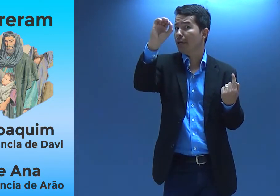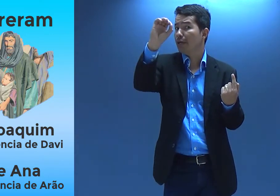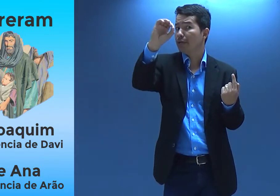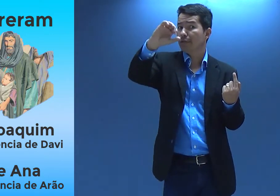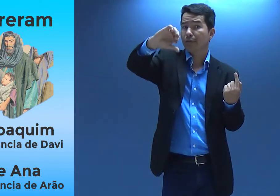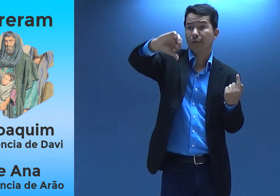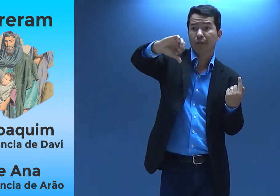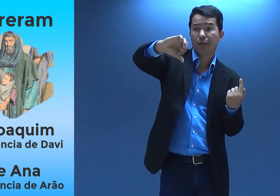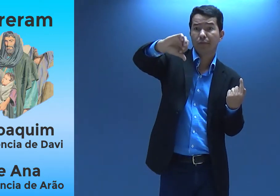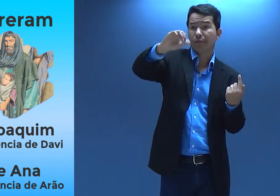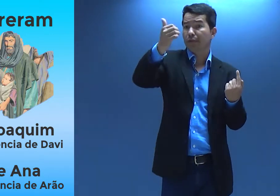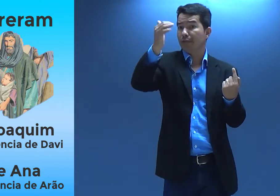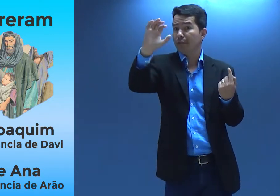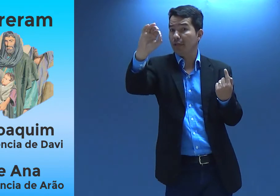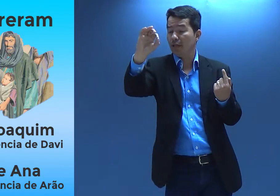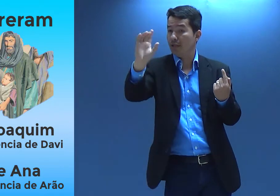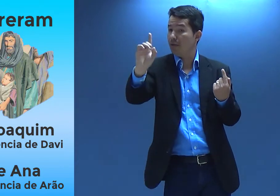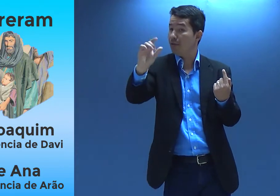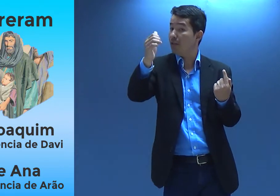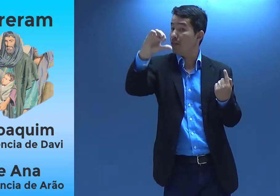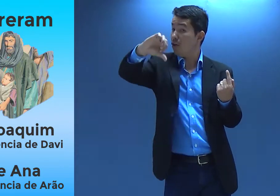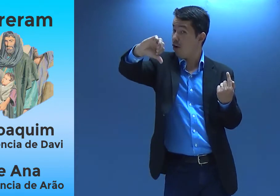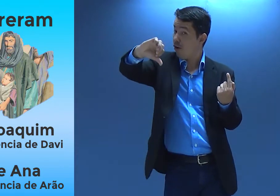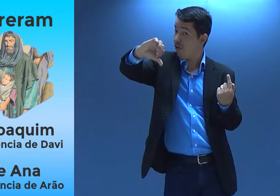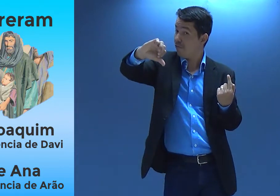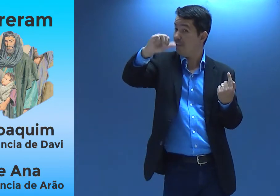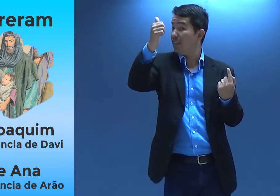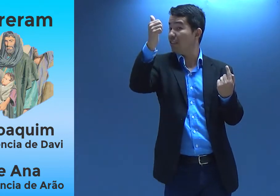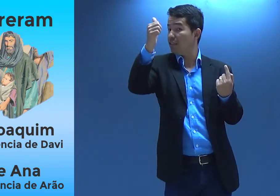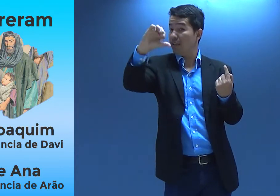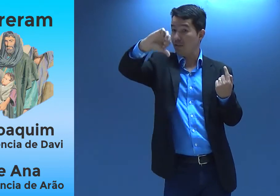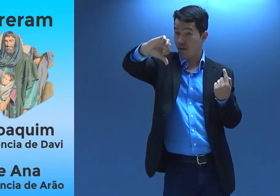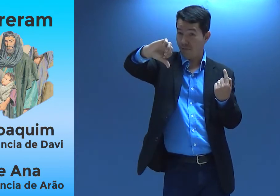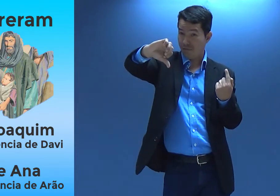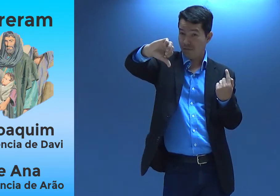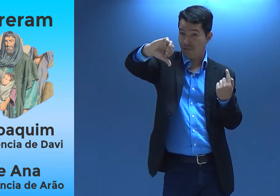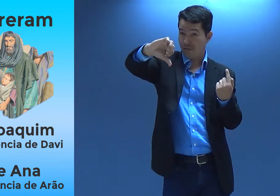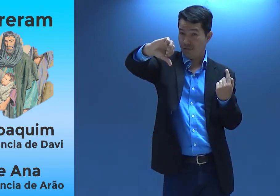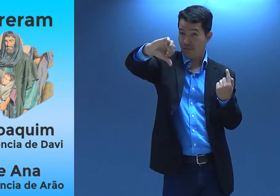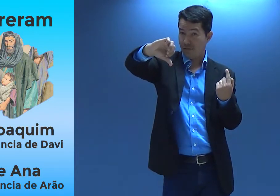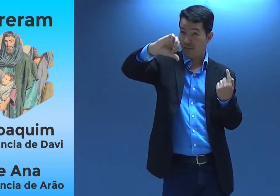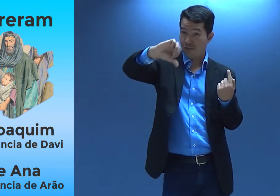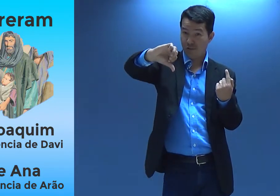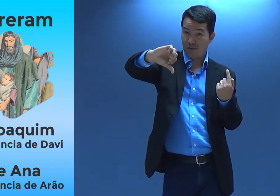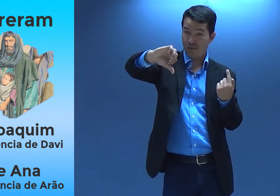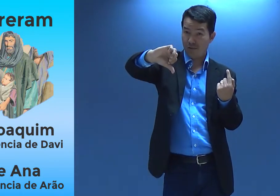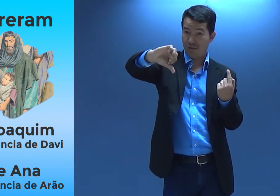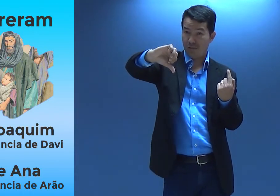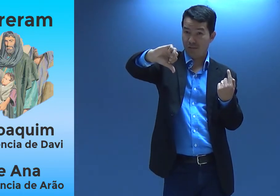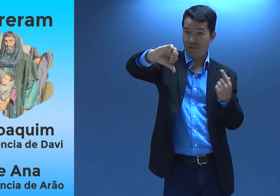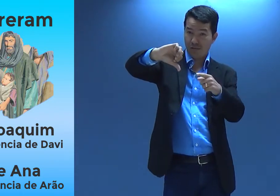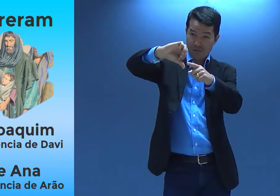mais ou menos uns 60... 19 anos, perdão. 19 anos. 9?